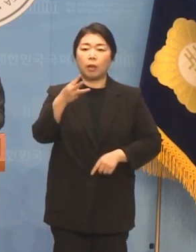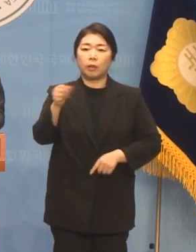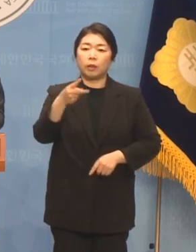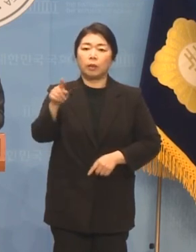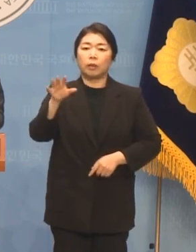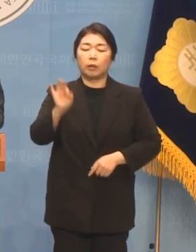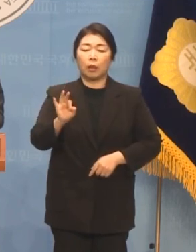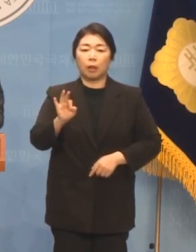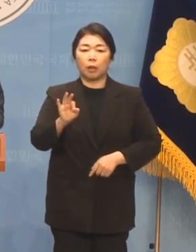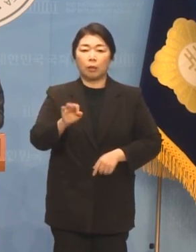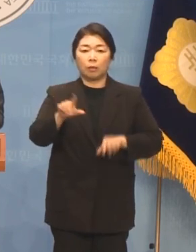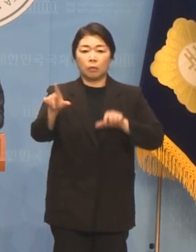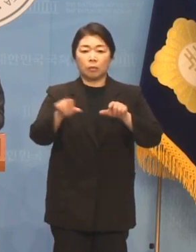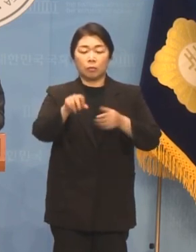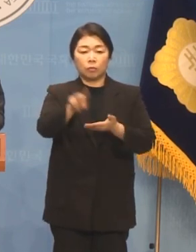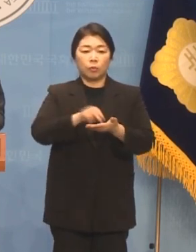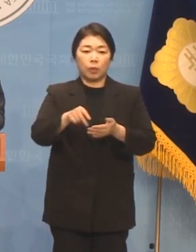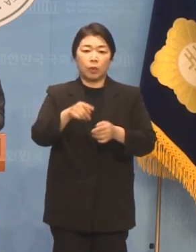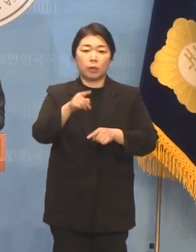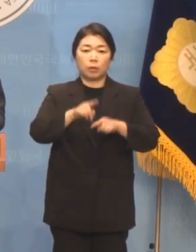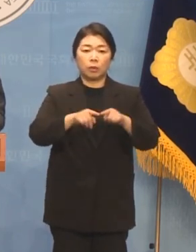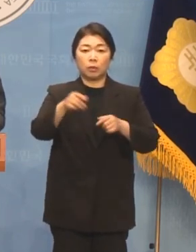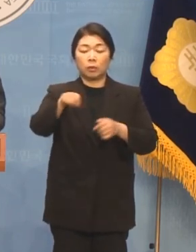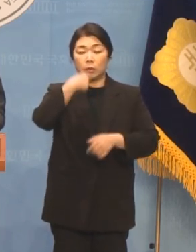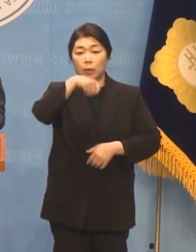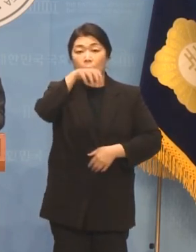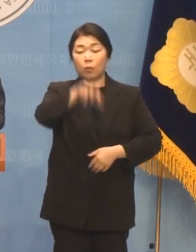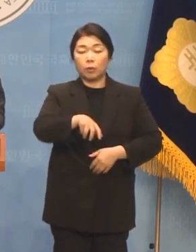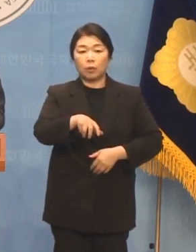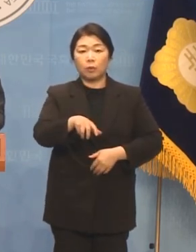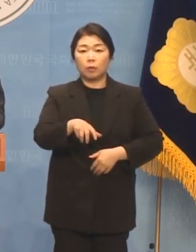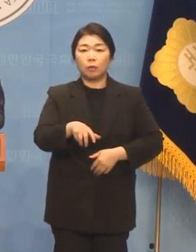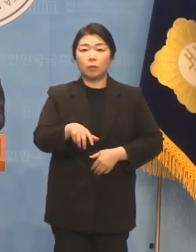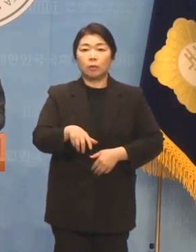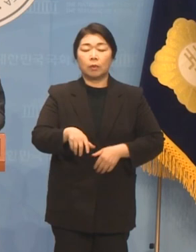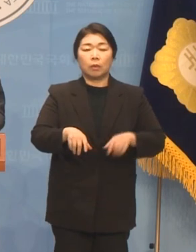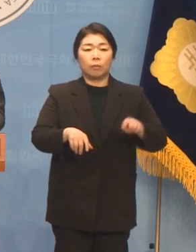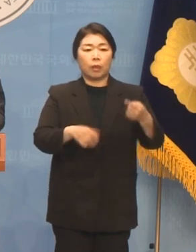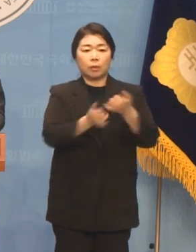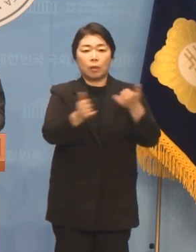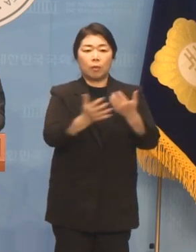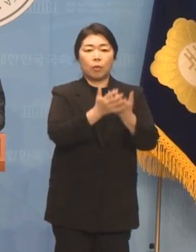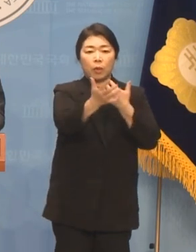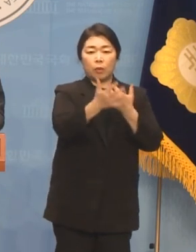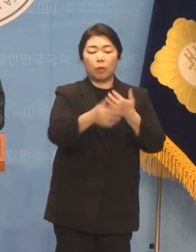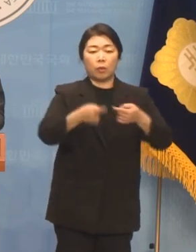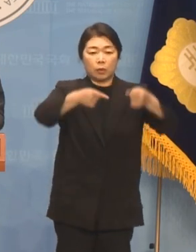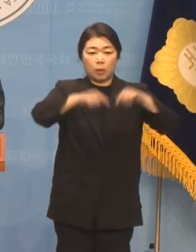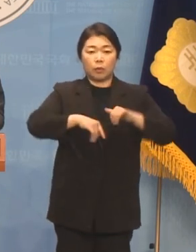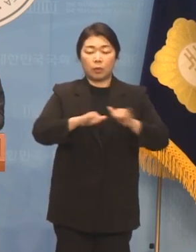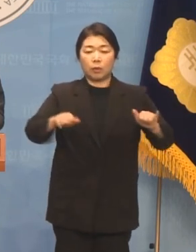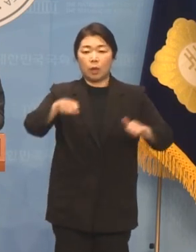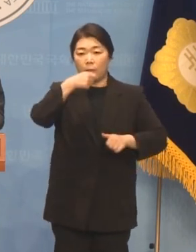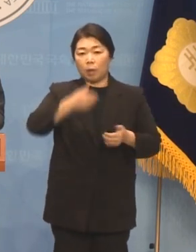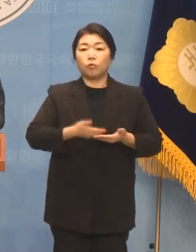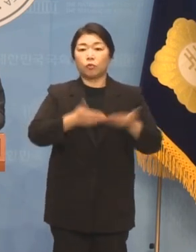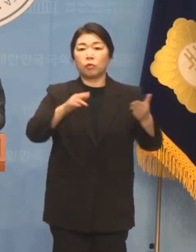참석한 모임을 열어서 지지를 호소하고 참석자들에게 식사를 제공한 혐의입니다